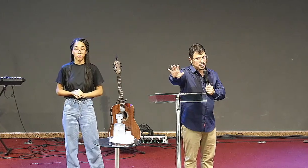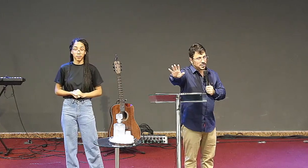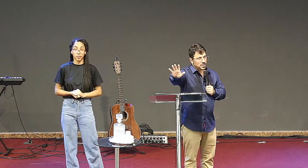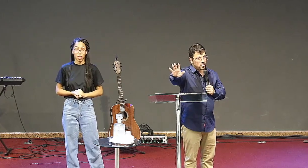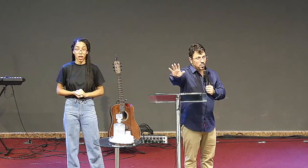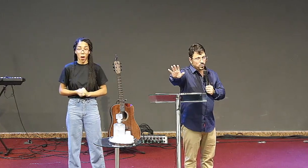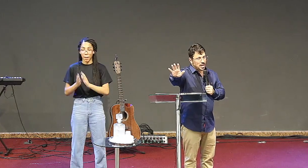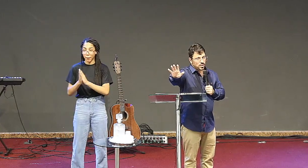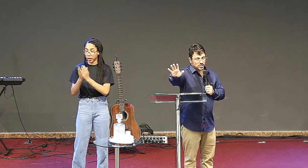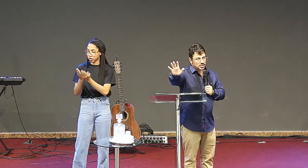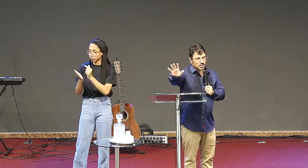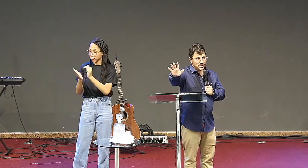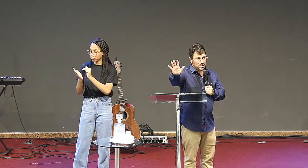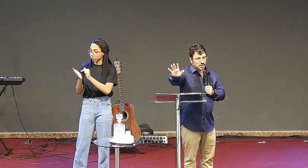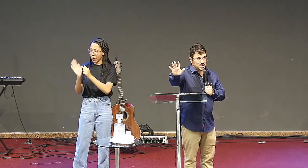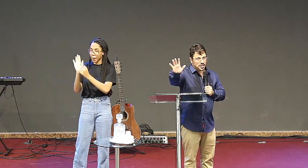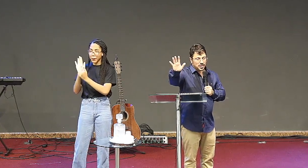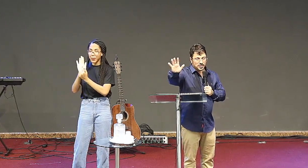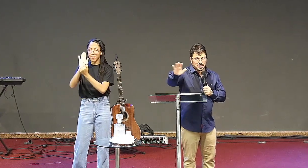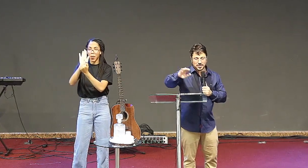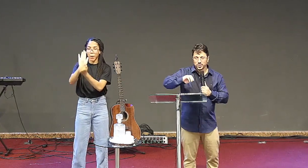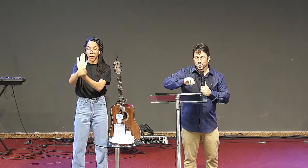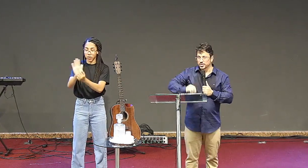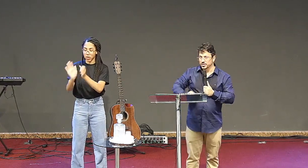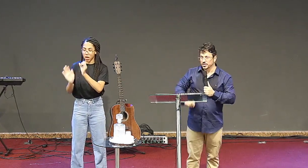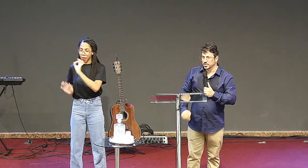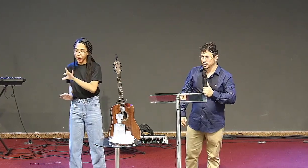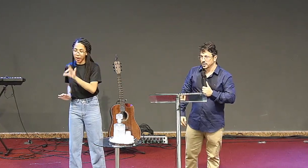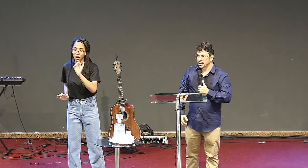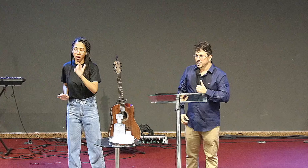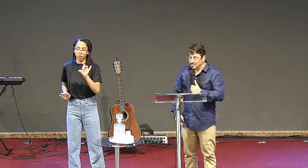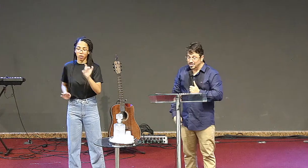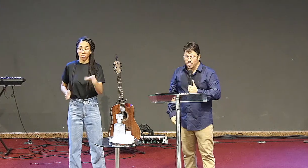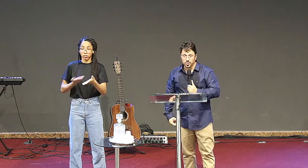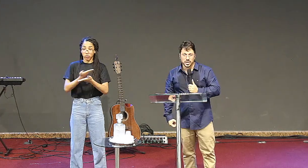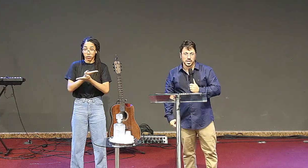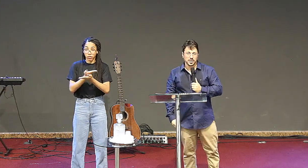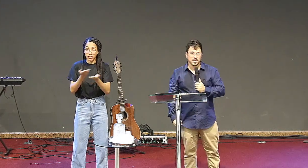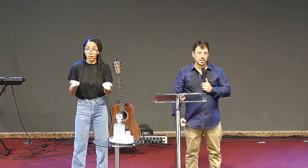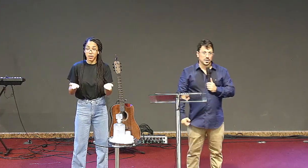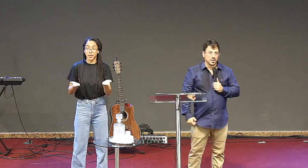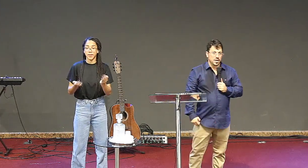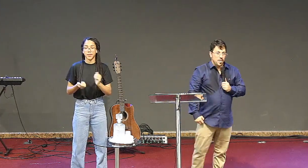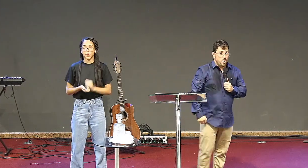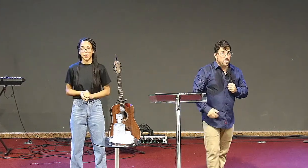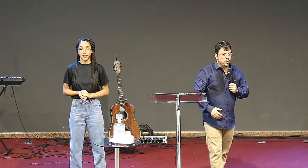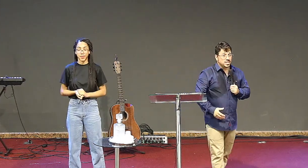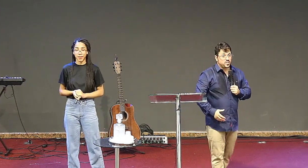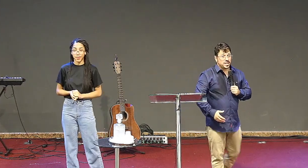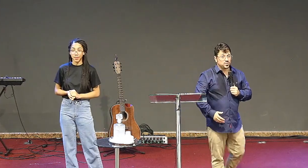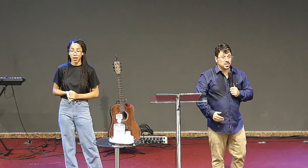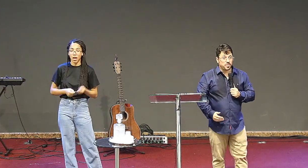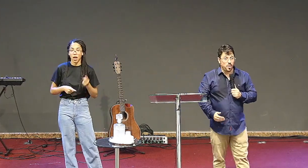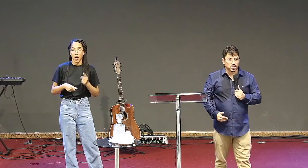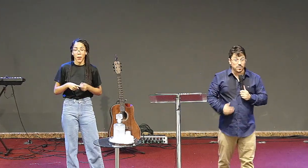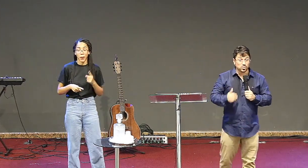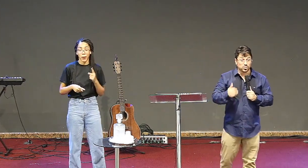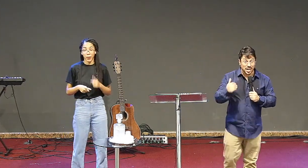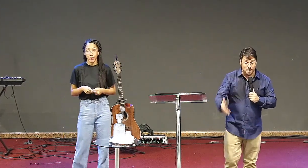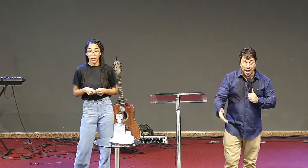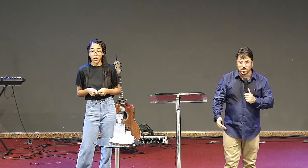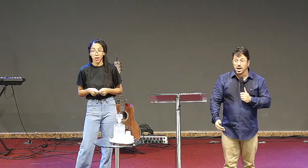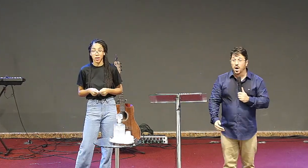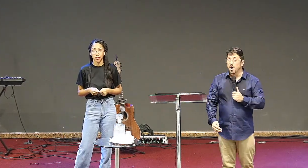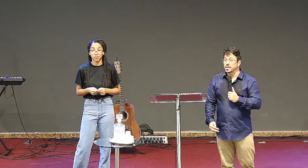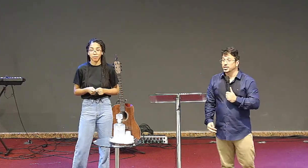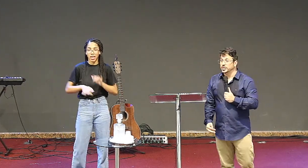cara, como está acontecendo aqui nessa noite, você sabe porquê? Porque muitas vezes você pode ter muito